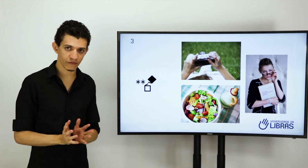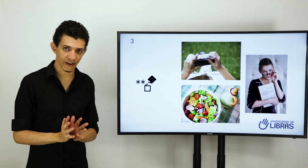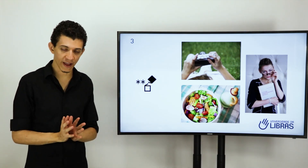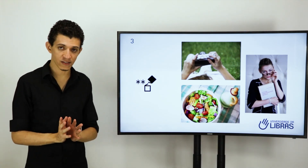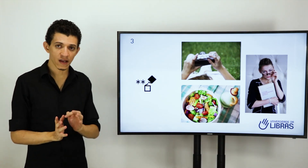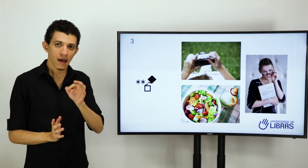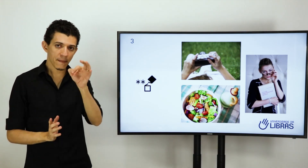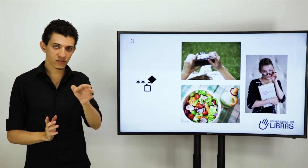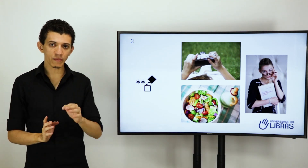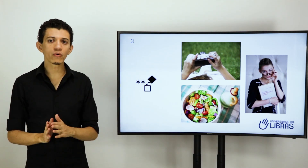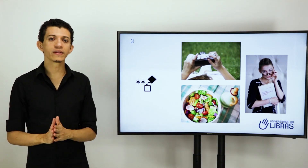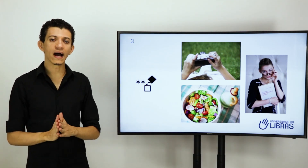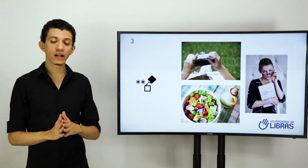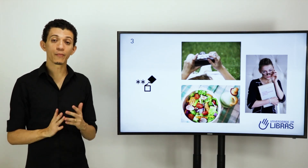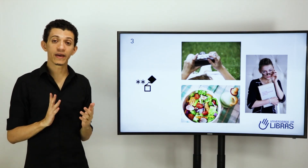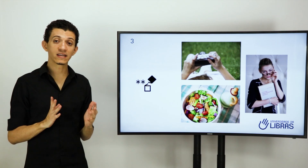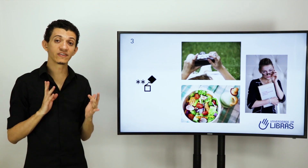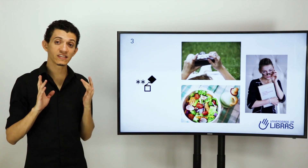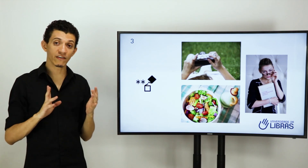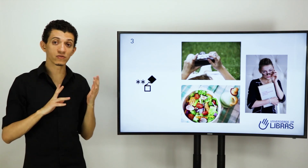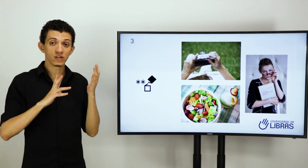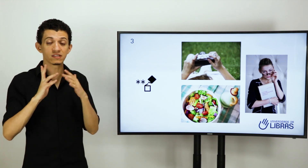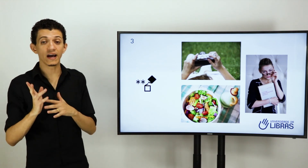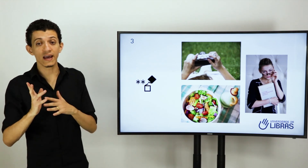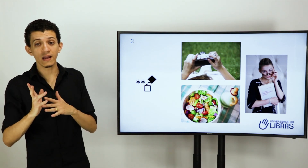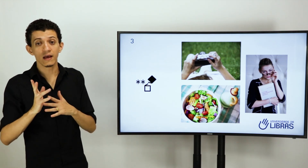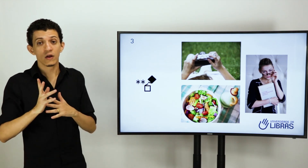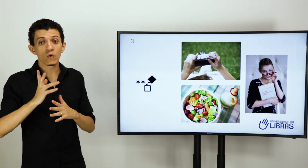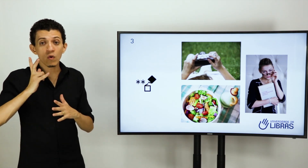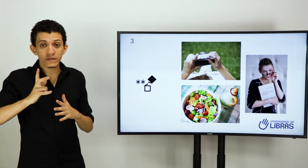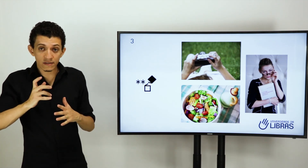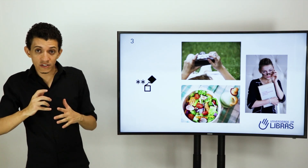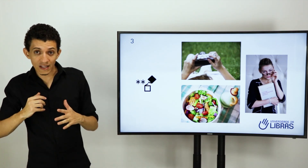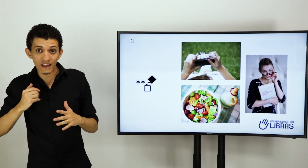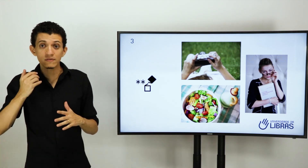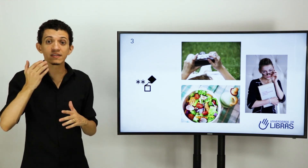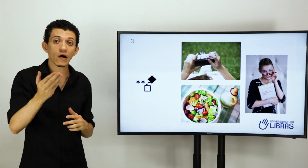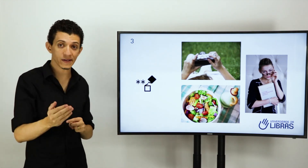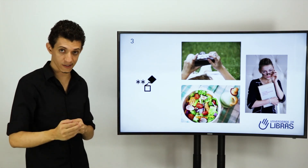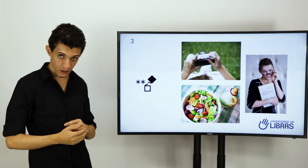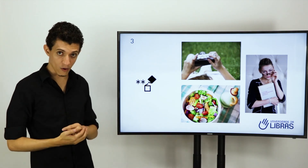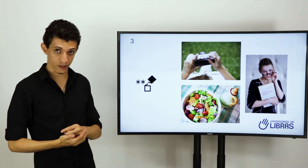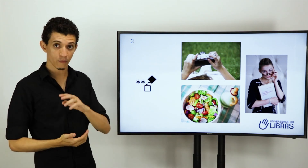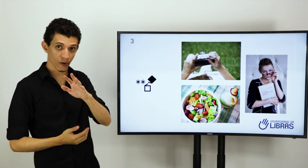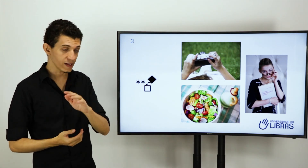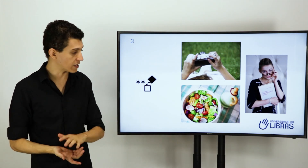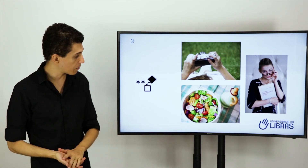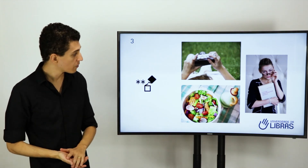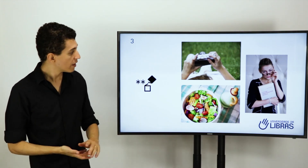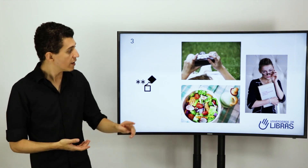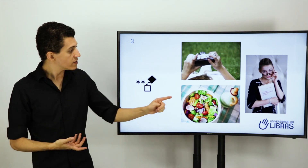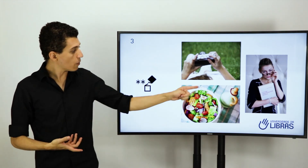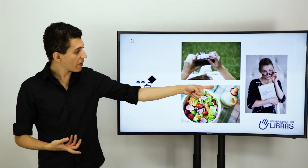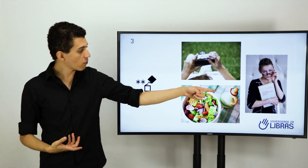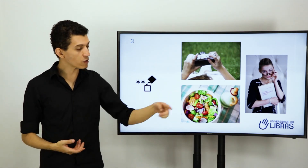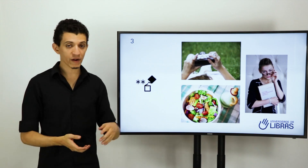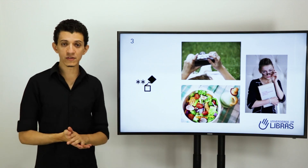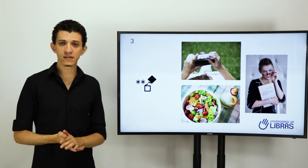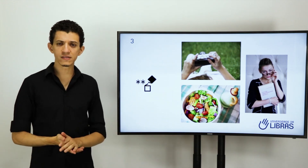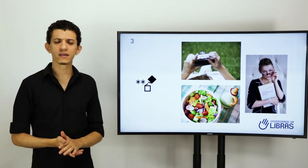diferentes, mas toma cuidado porque às vezes você vai utilizar ele em um contexto que já tem um sinal mais adequado. Por exemplo, se eu pergunto para você assim,